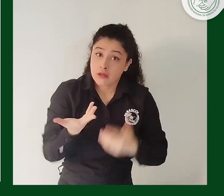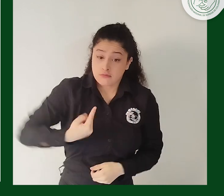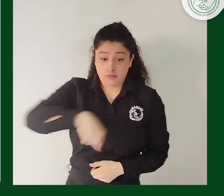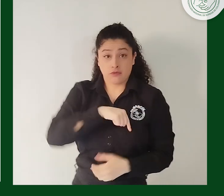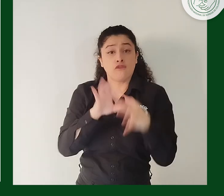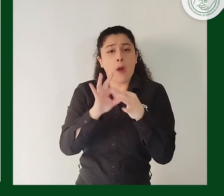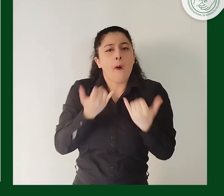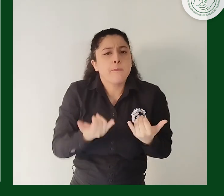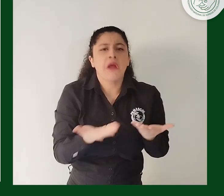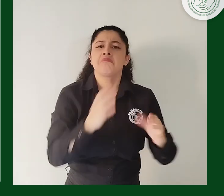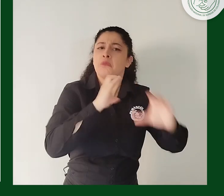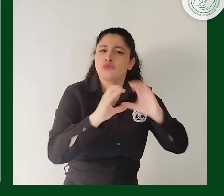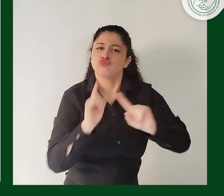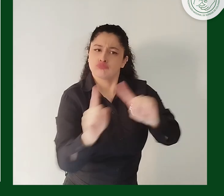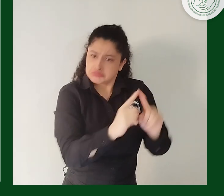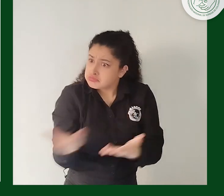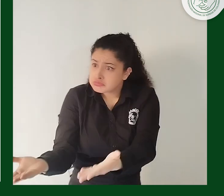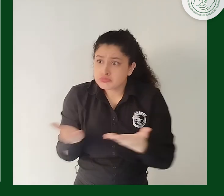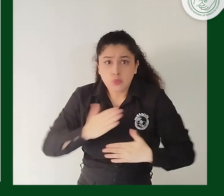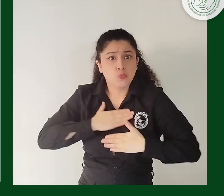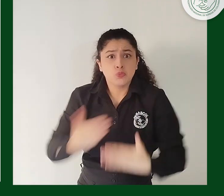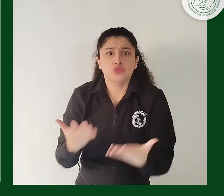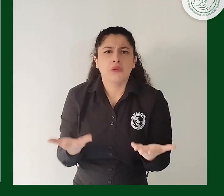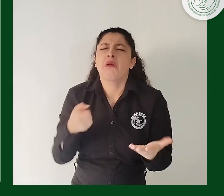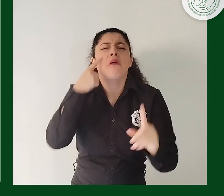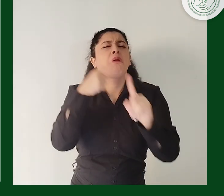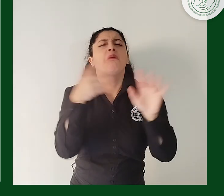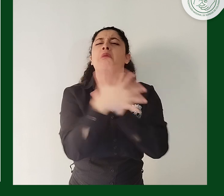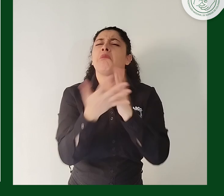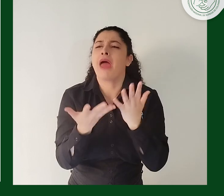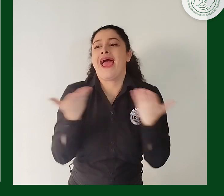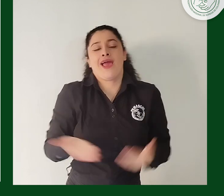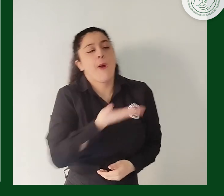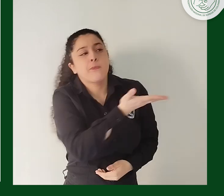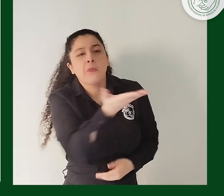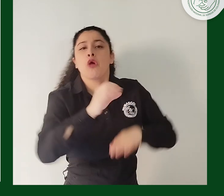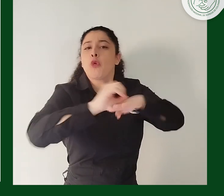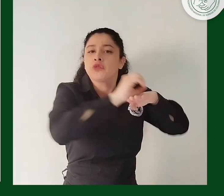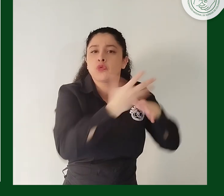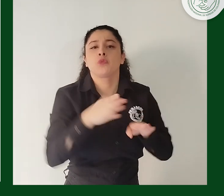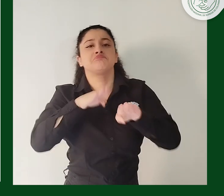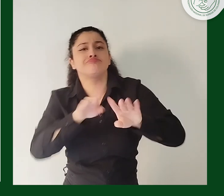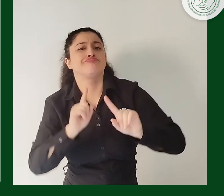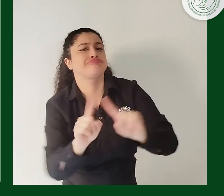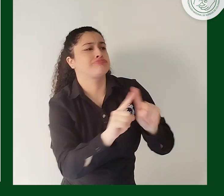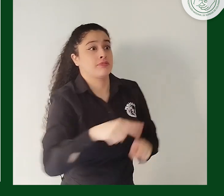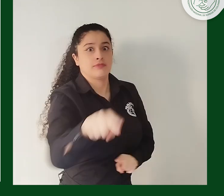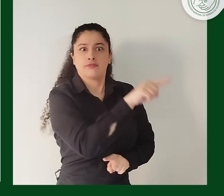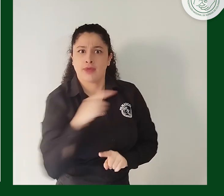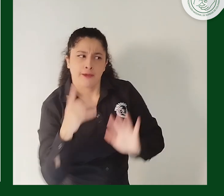espacios de comunicación con los que cuenta FENASCOL, para que todas las personas y representantes de organizaciones se